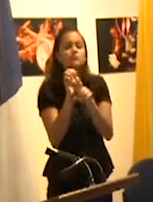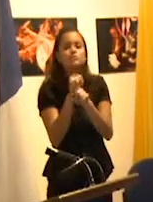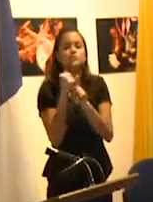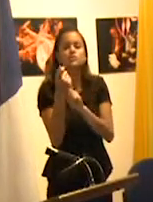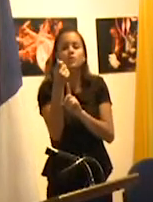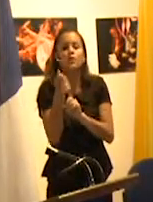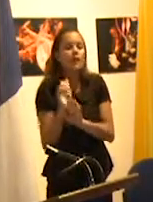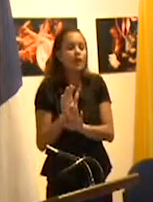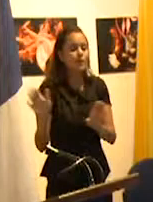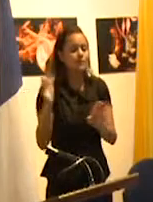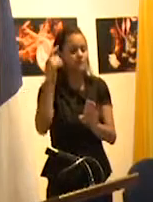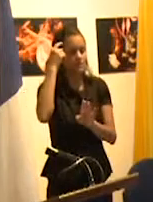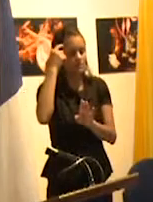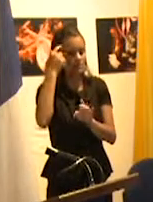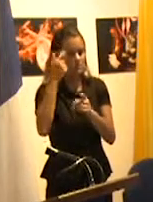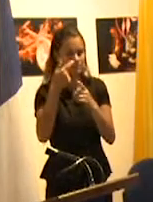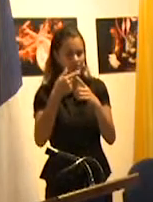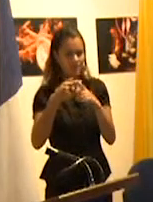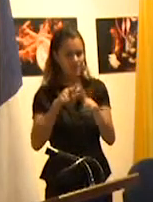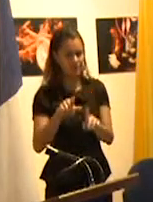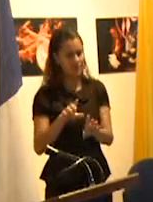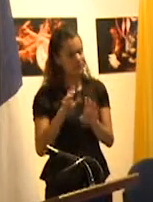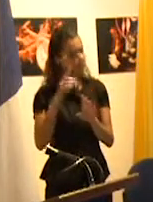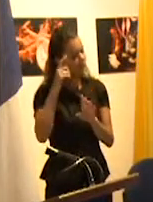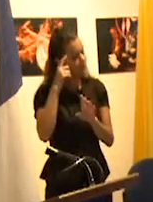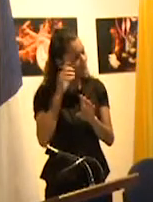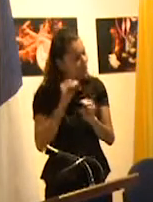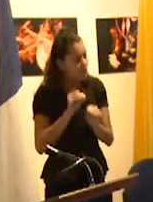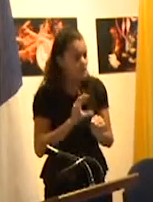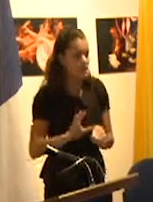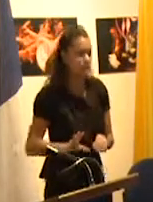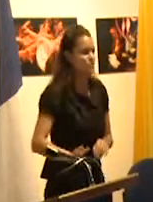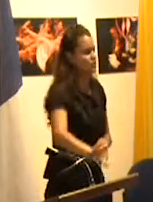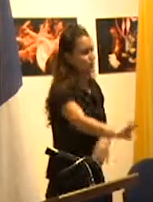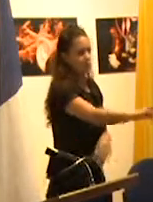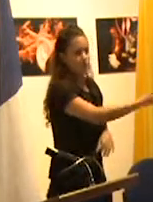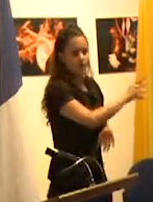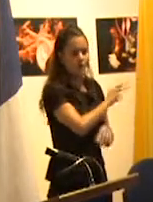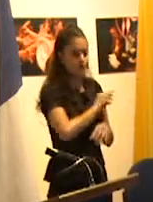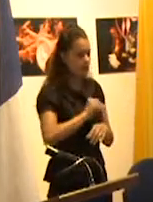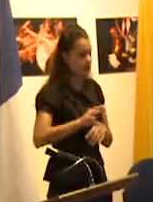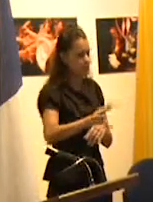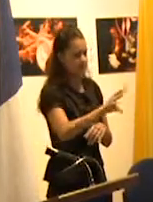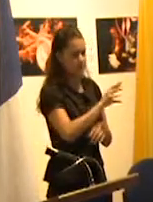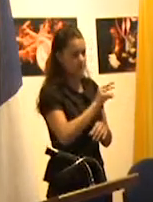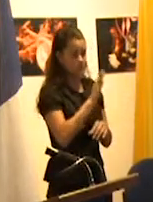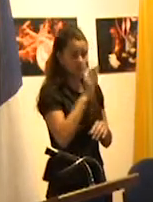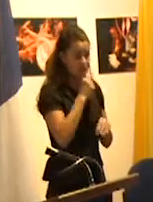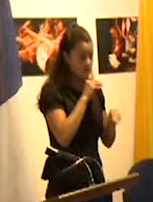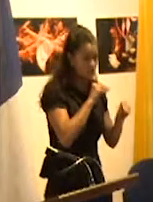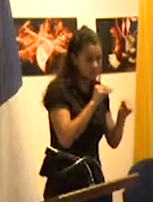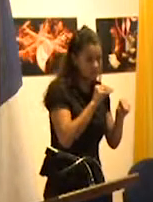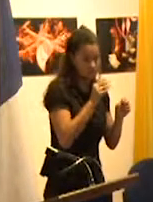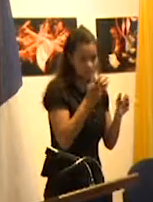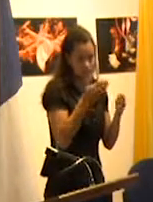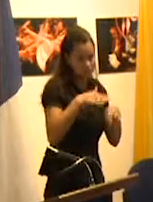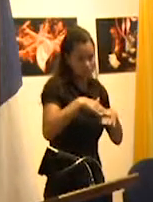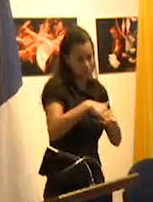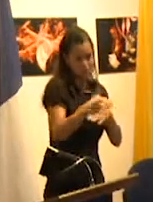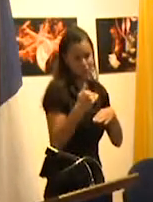una formación en torno a lo común difícilmente se logre ningún efecto igualador